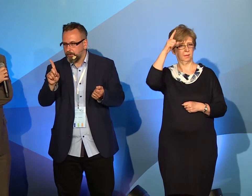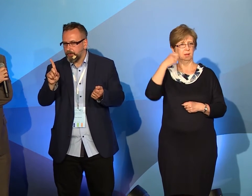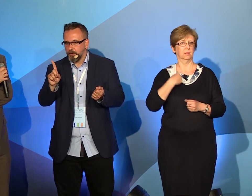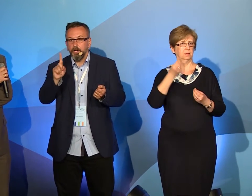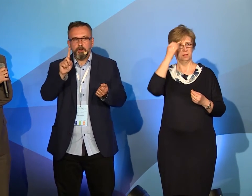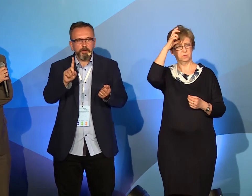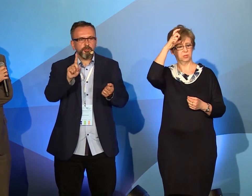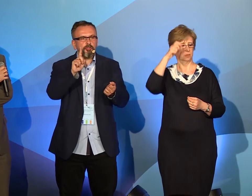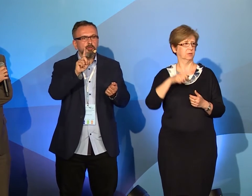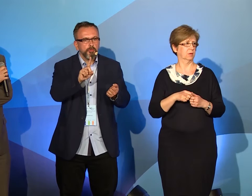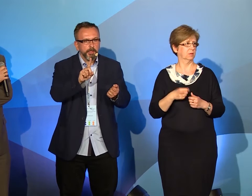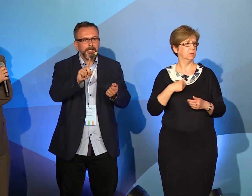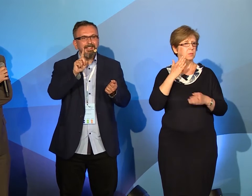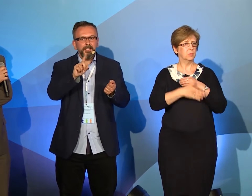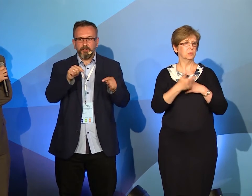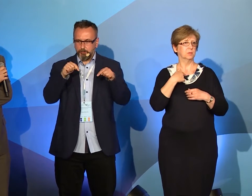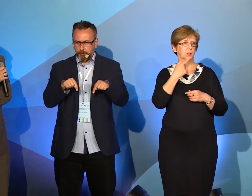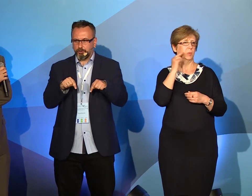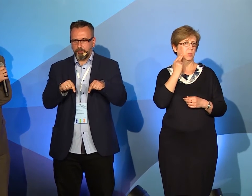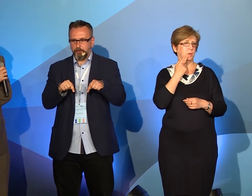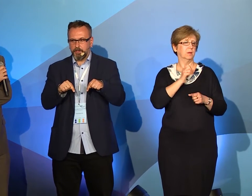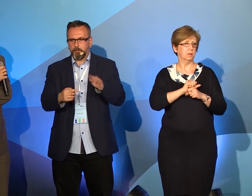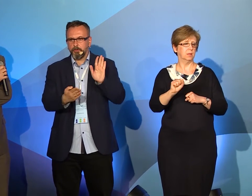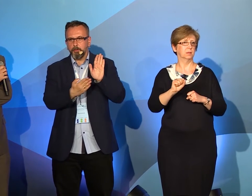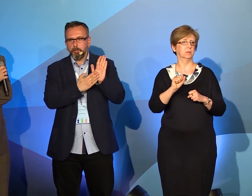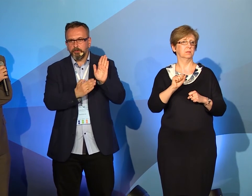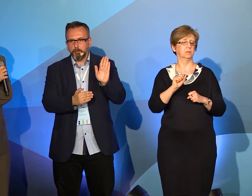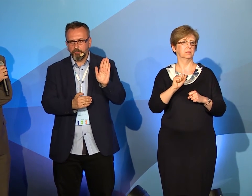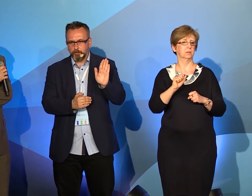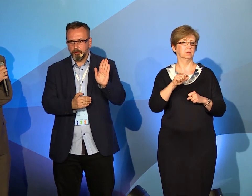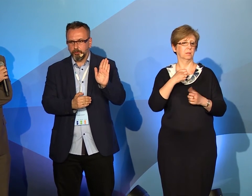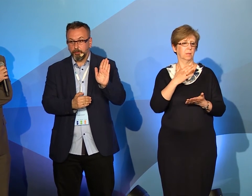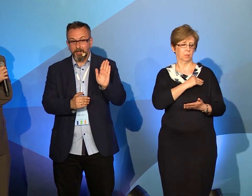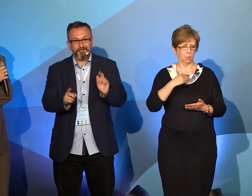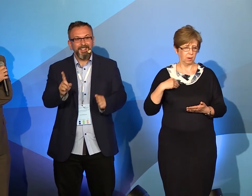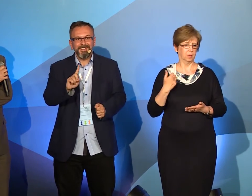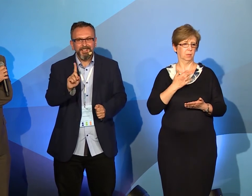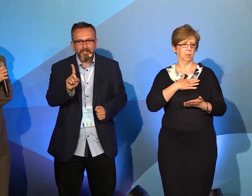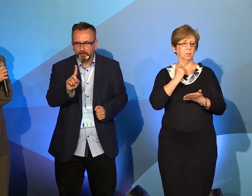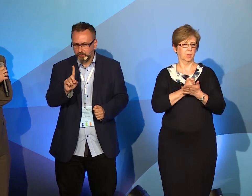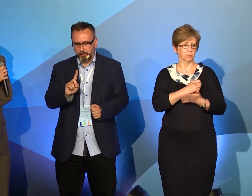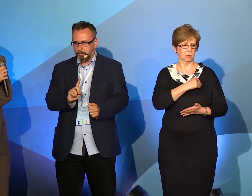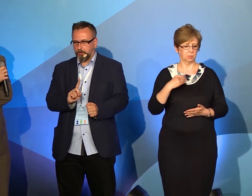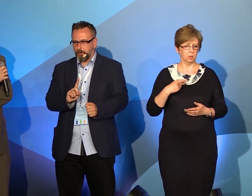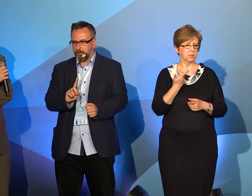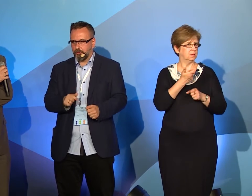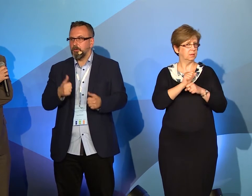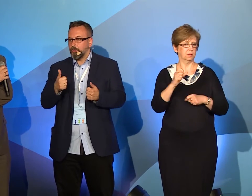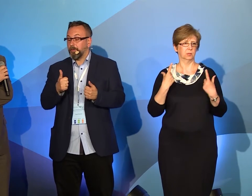niewykształcony. To oznacza, że głuchy jest, mimo, że jest obywatelem polskim, a polski paszport, który może pokazać, nie jest osobą polskojęzyczną, czy